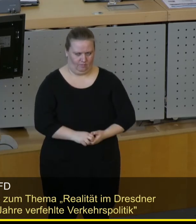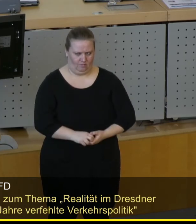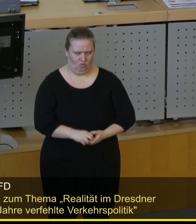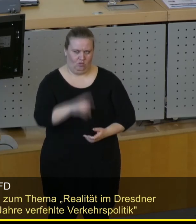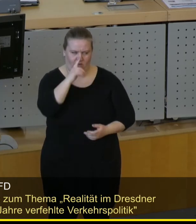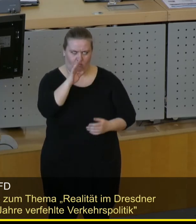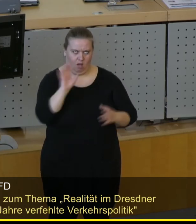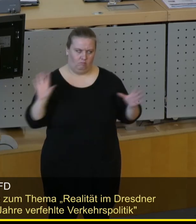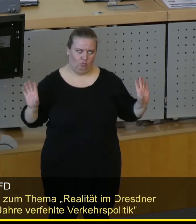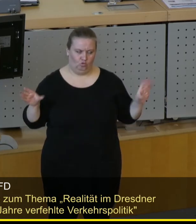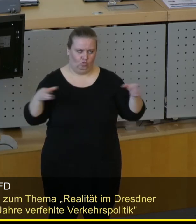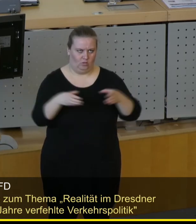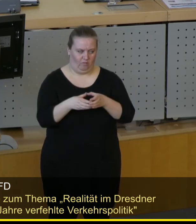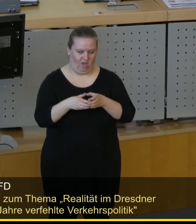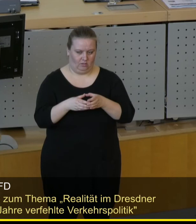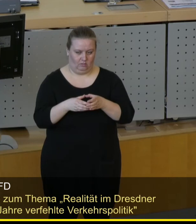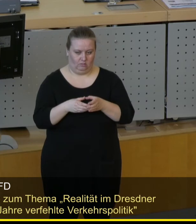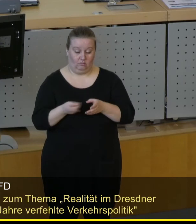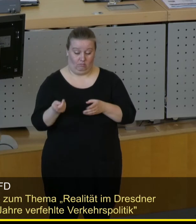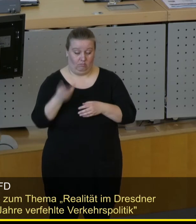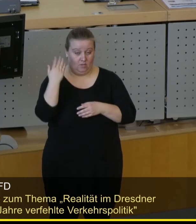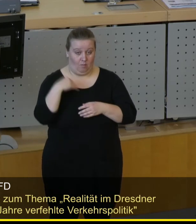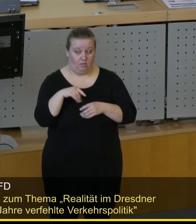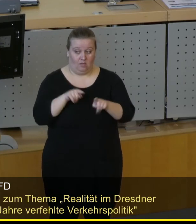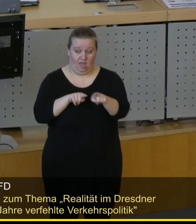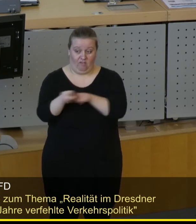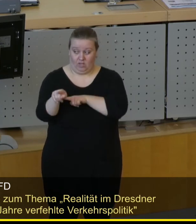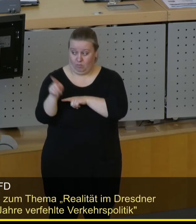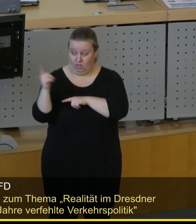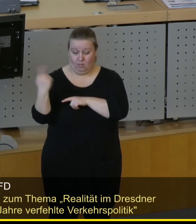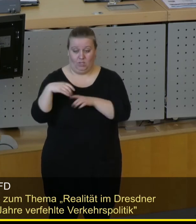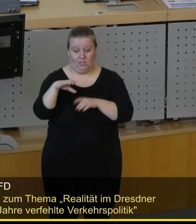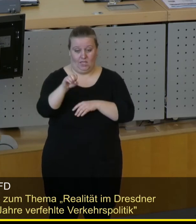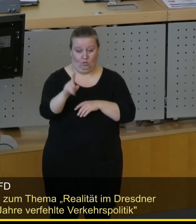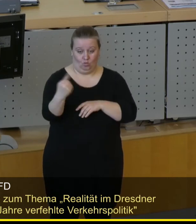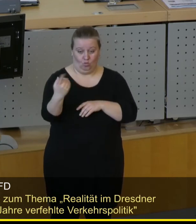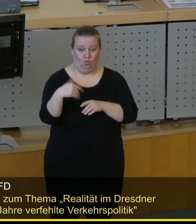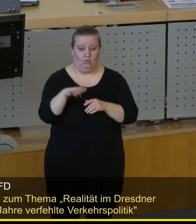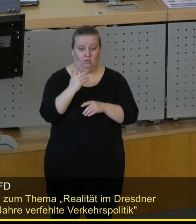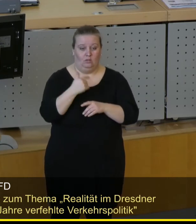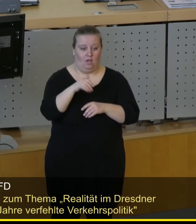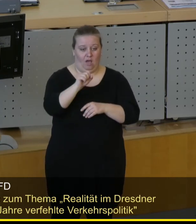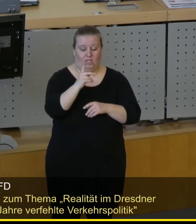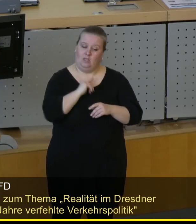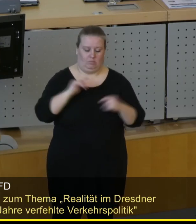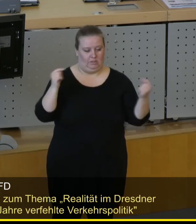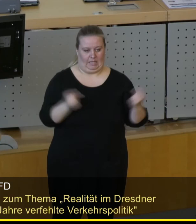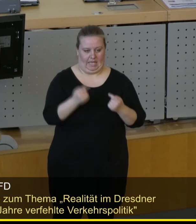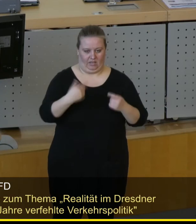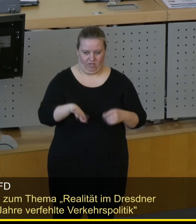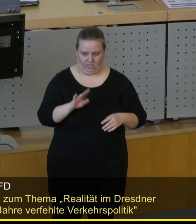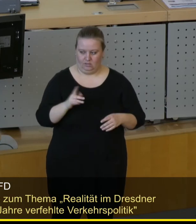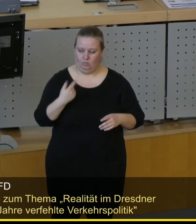alles mal zusammenfasst, dann hat hier die FDP zusammen auch mit der CDU, denn die AfD-Fraktion war die Einzige, die gegen diese